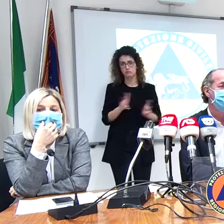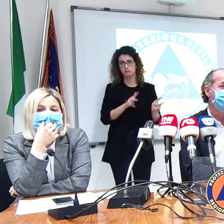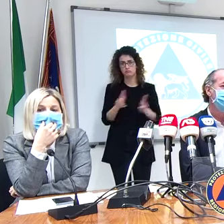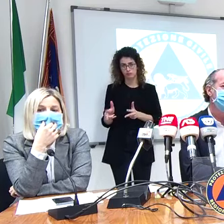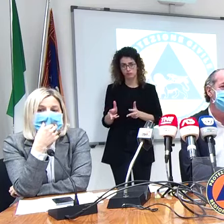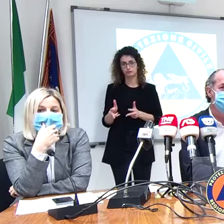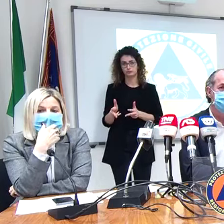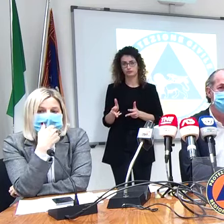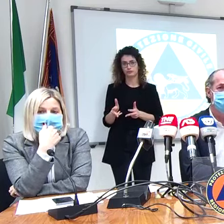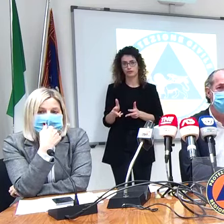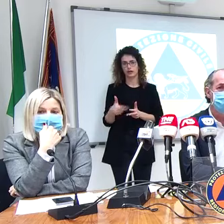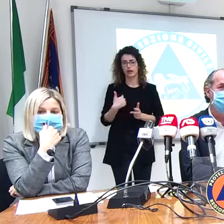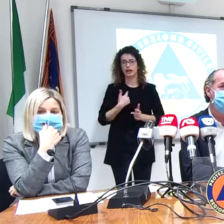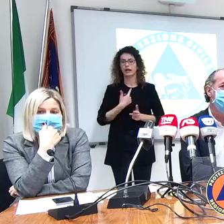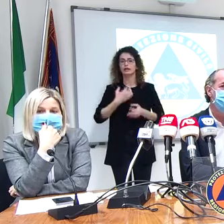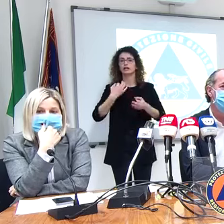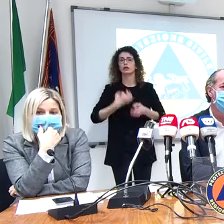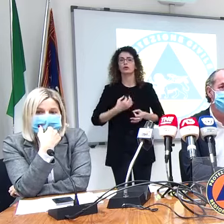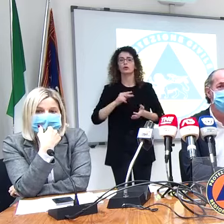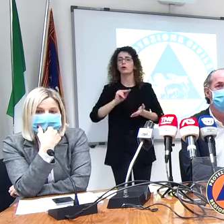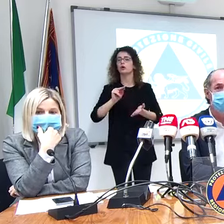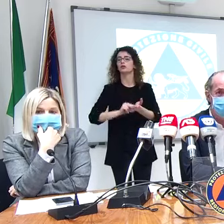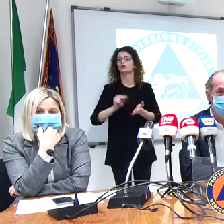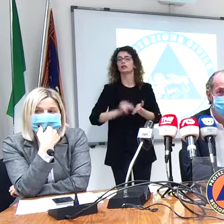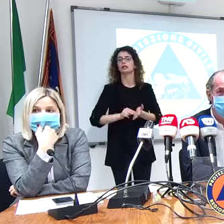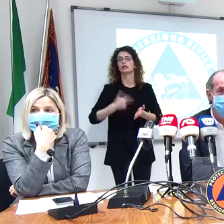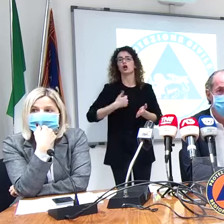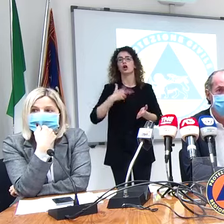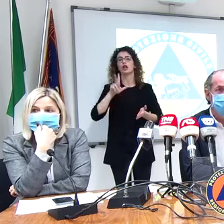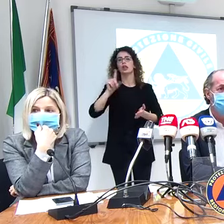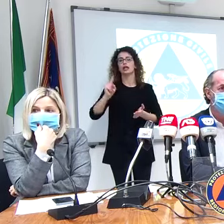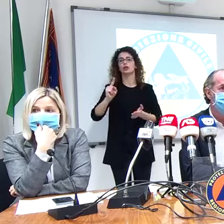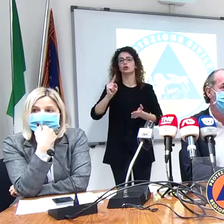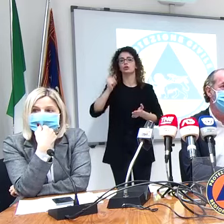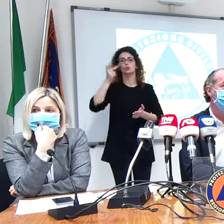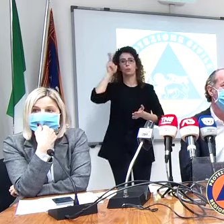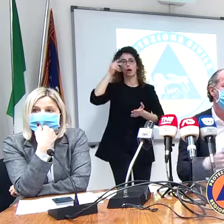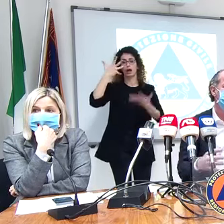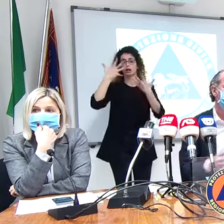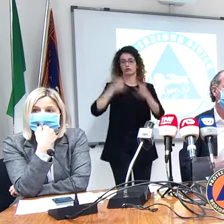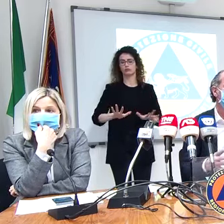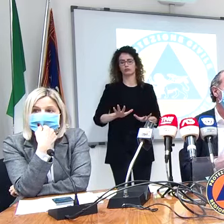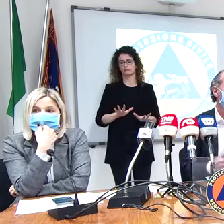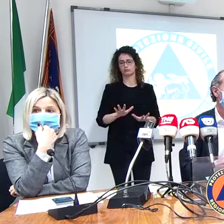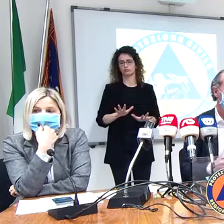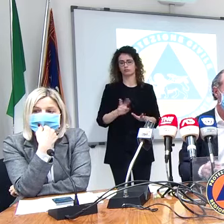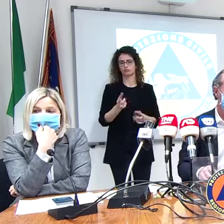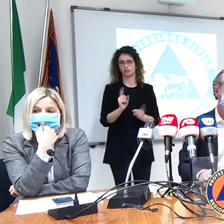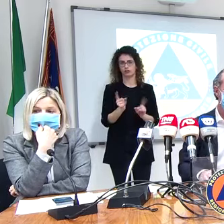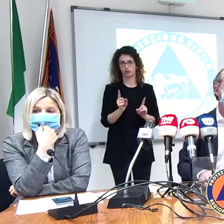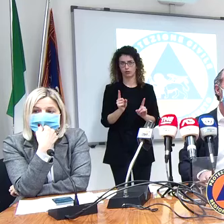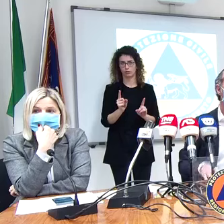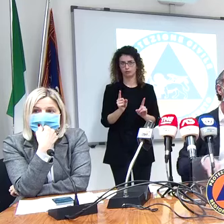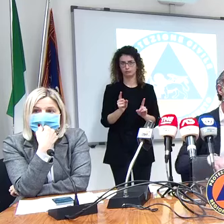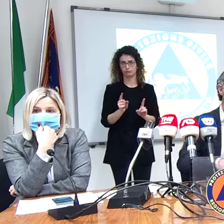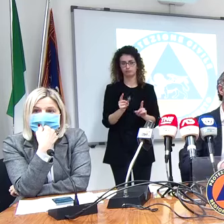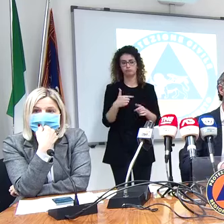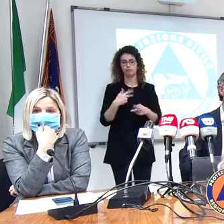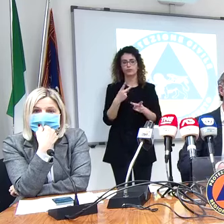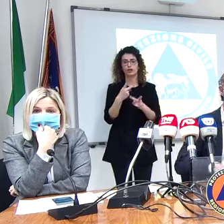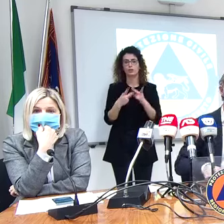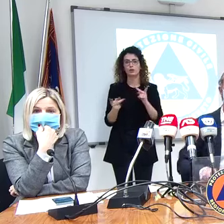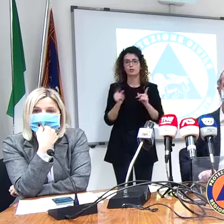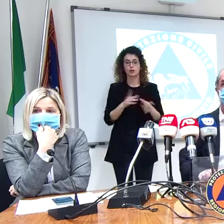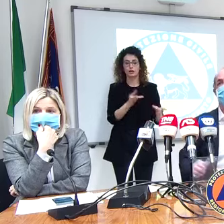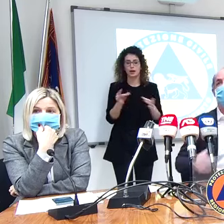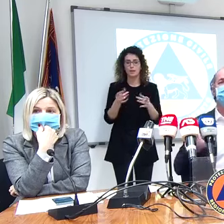il 31 marzo finisce cioè finirà adesso cerchiamo di fare in modo che il contagio circoli sempre di